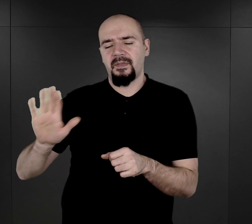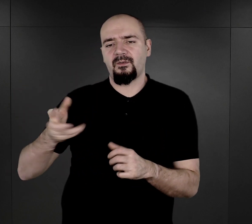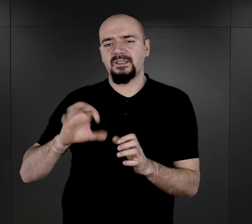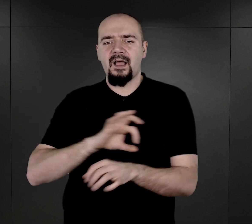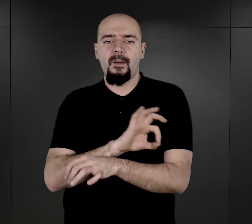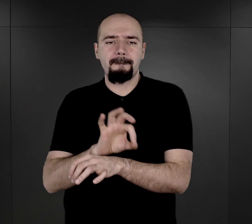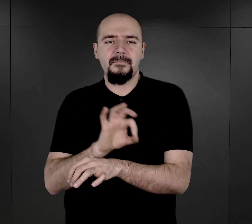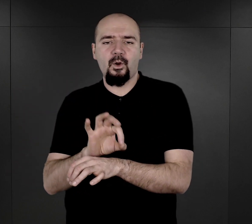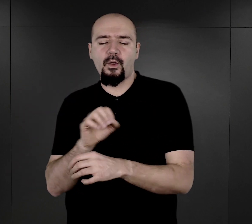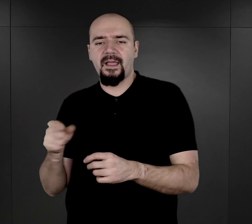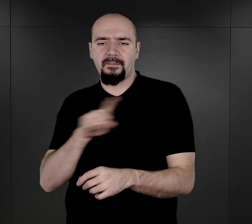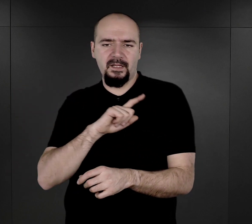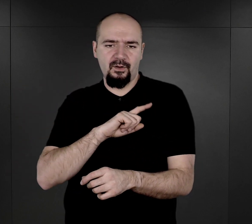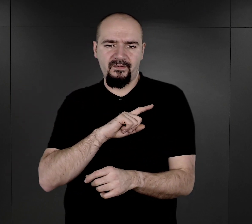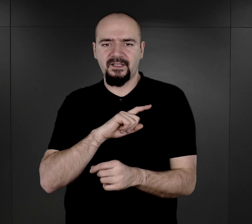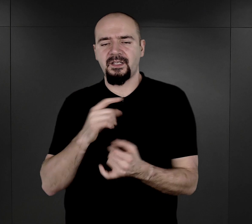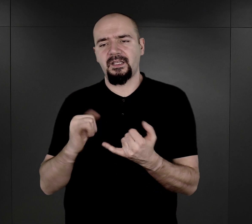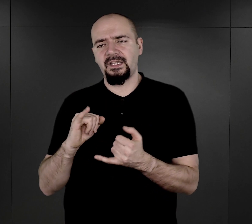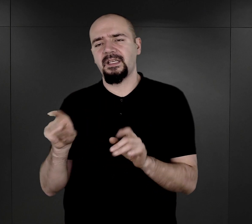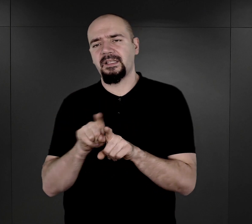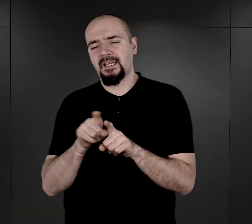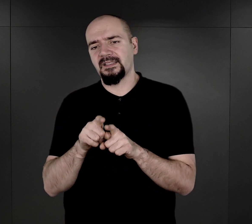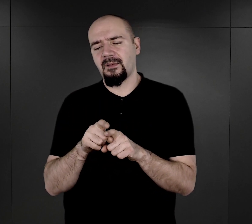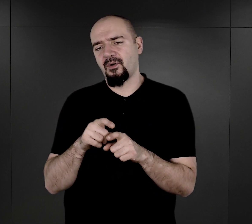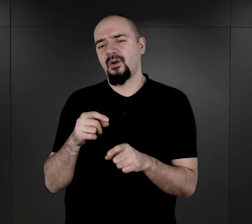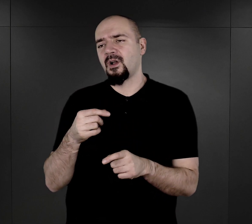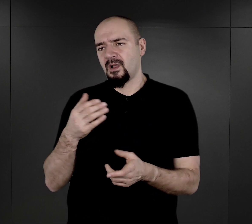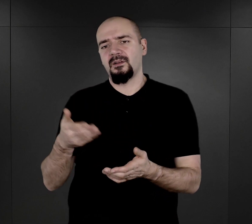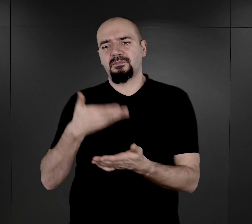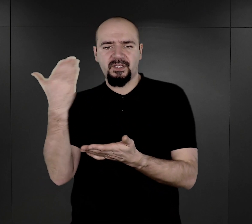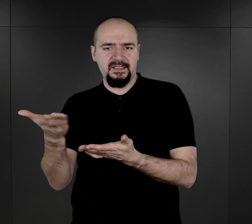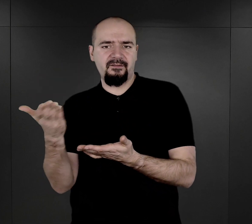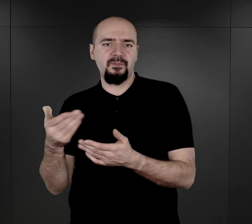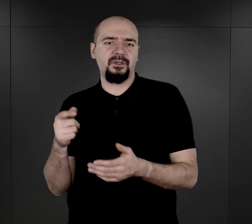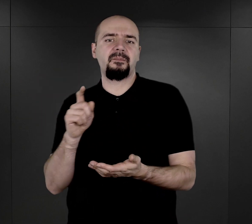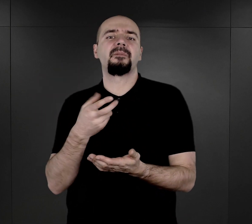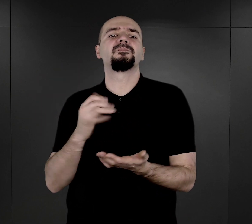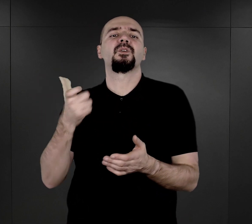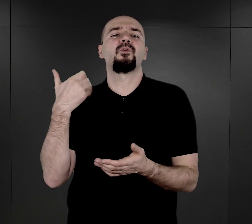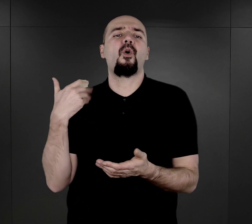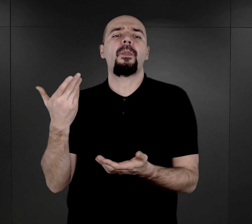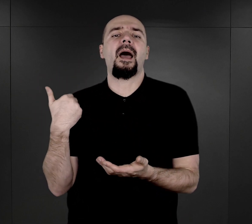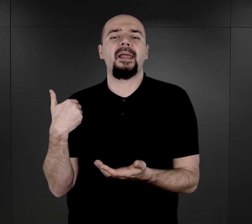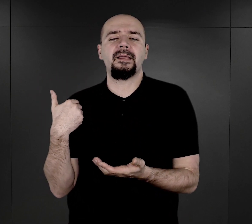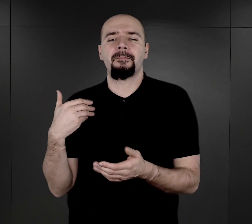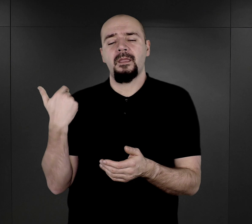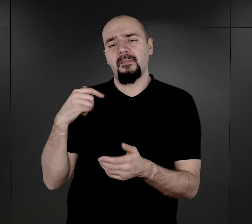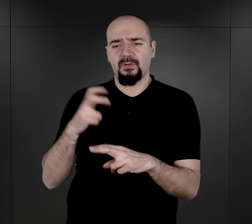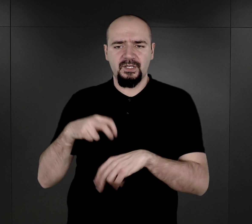koordynować i również wnioski przedstawić. W tym zespole był lekarz dermatolog, były jeszcze